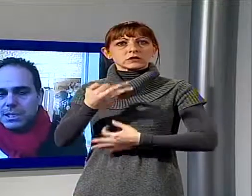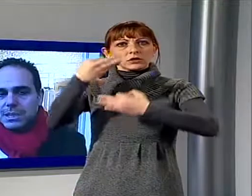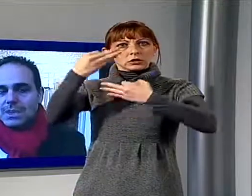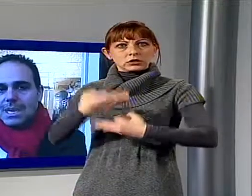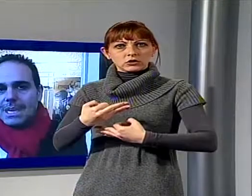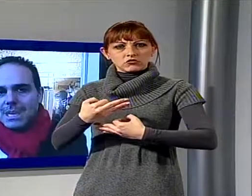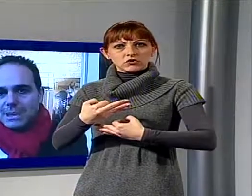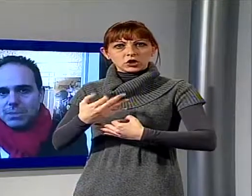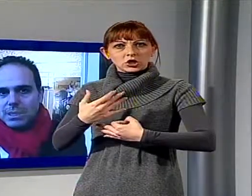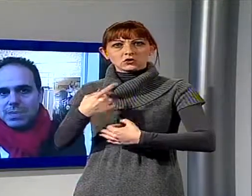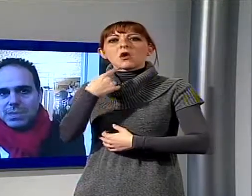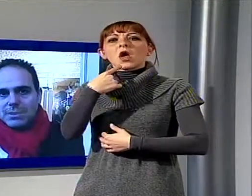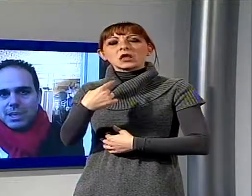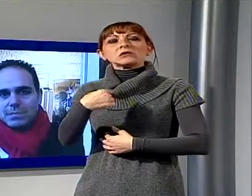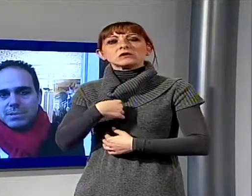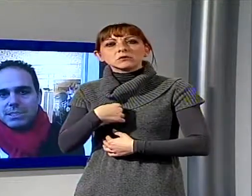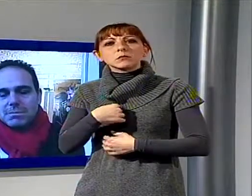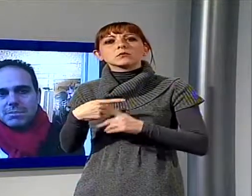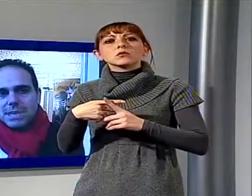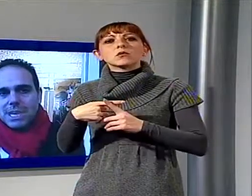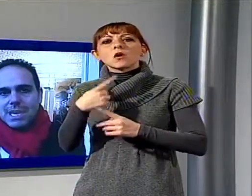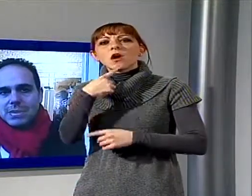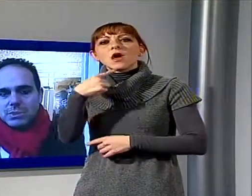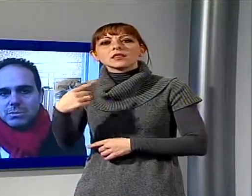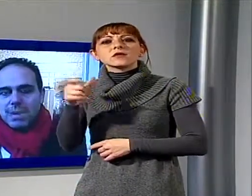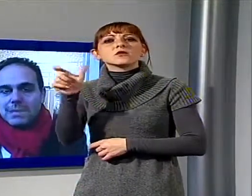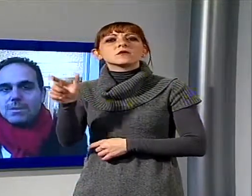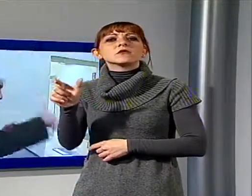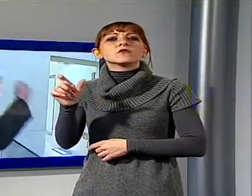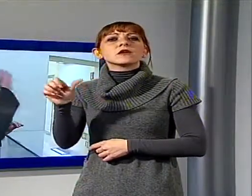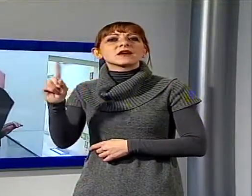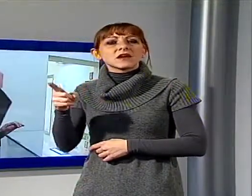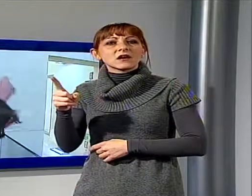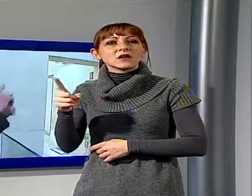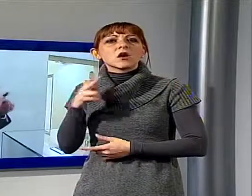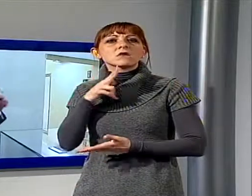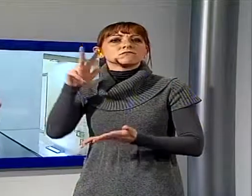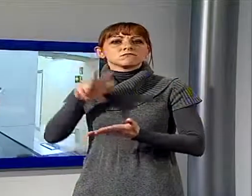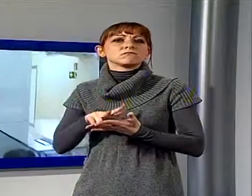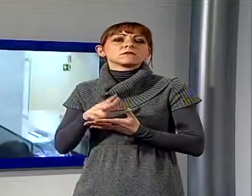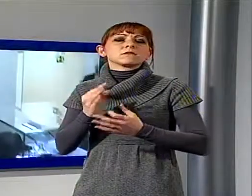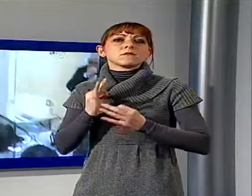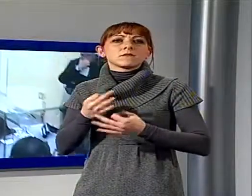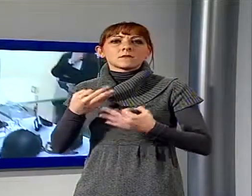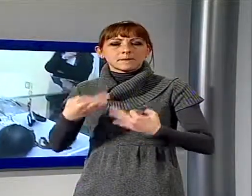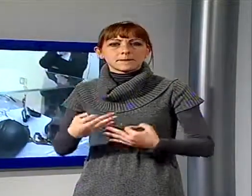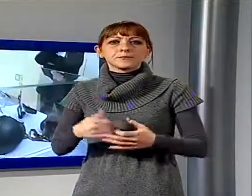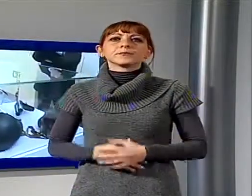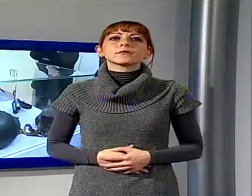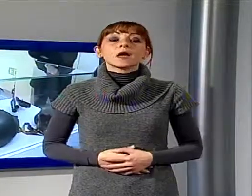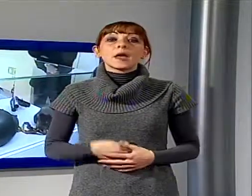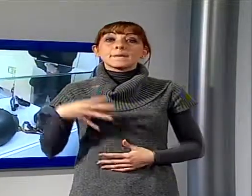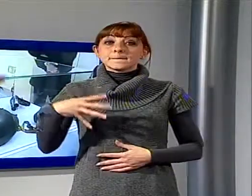senatrice Granaiola e quindi credo che a brevissimo arriverà questo bando. Marcucci ha voluto tranquillizzare gli operatori del